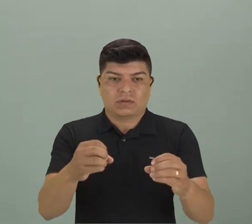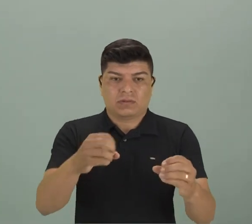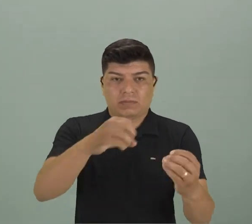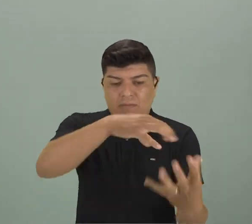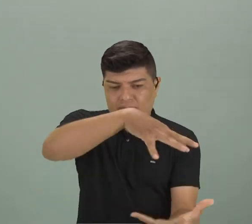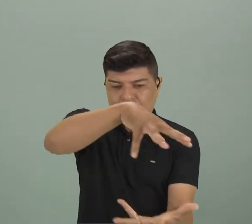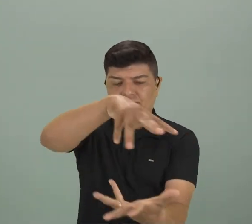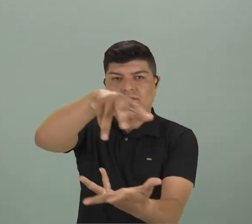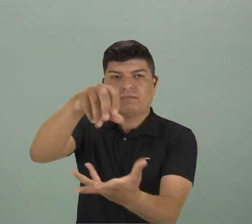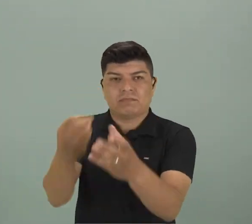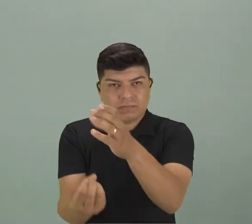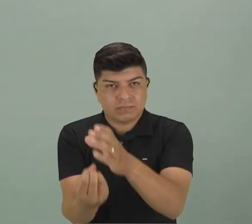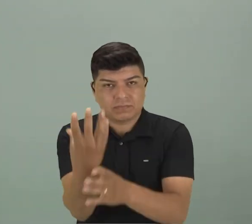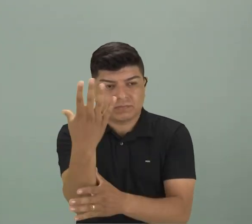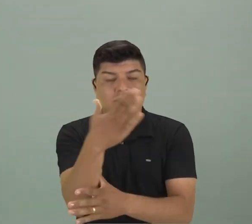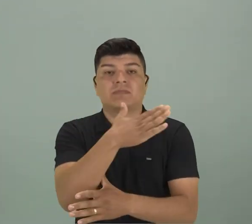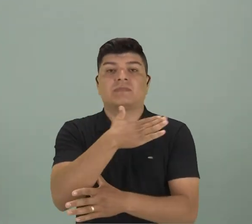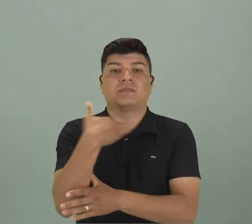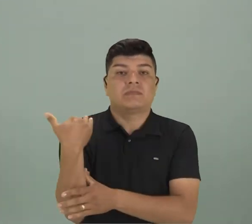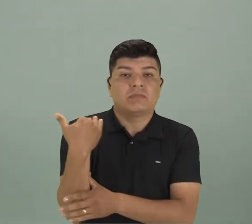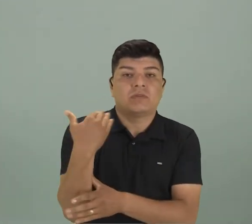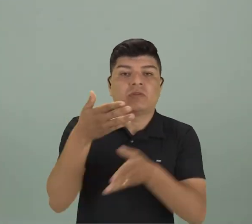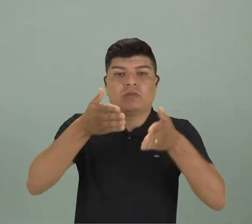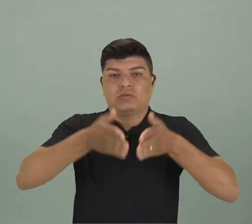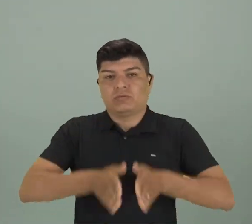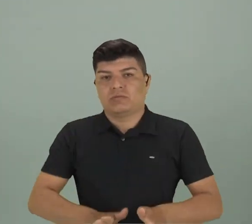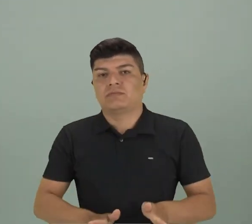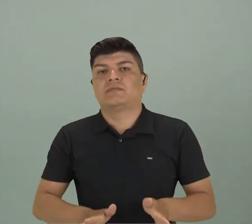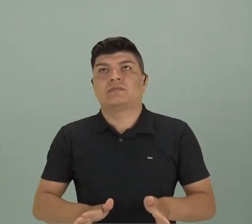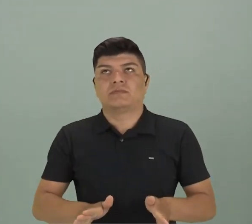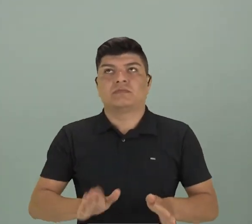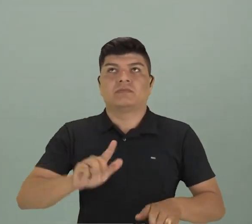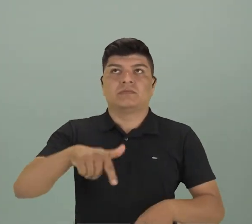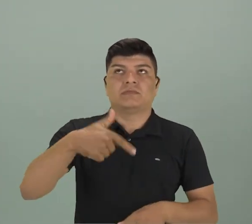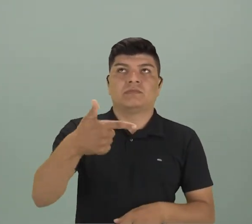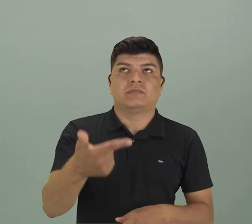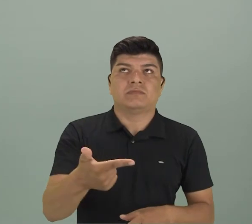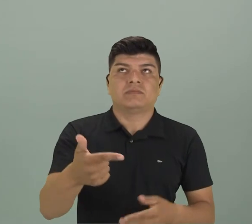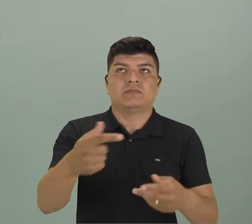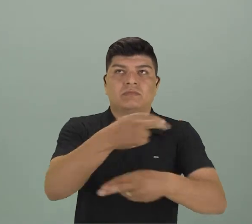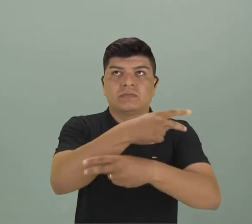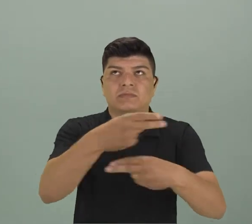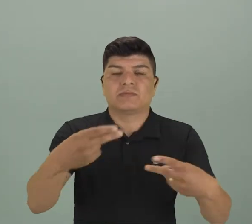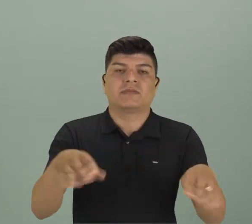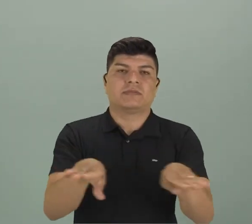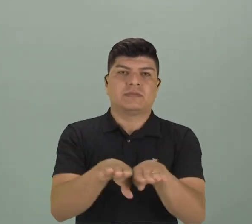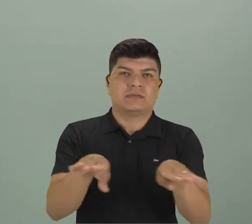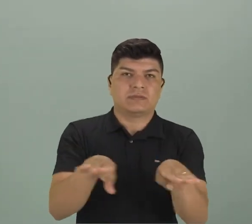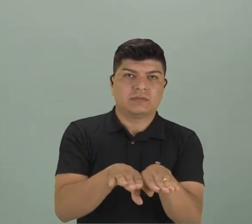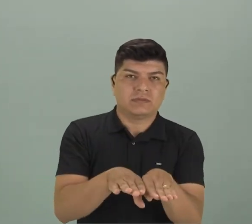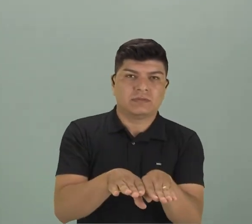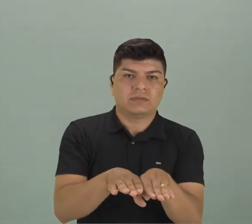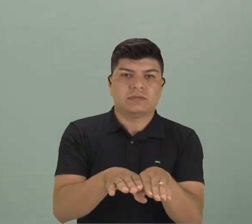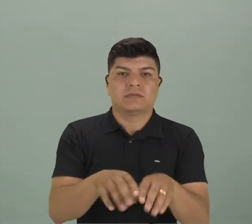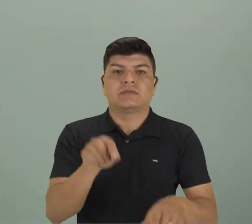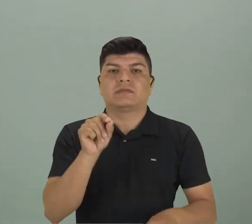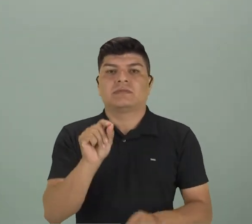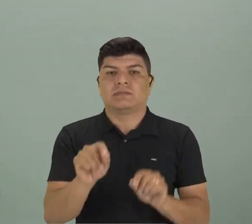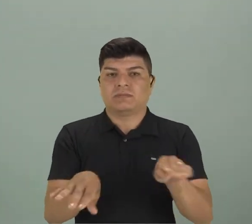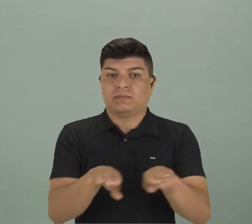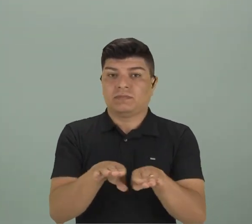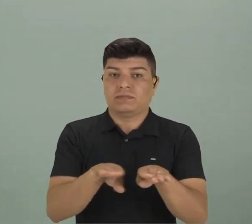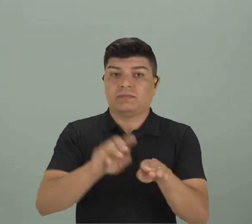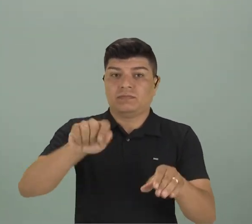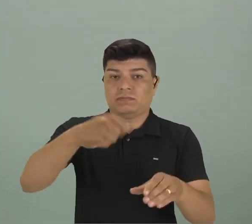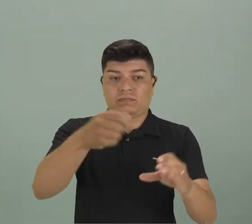ejemplo, ¿ok? La muerte, el nacimiento y otras cosas, ¿ok? Está constituido también